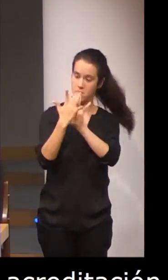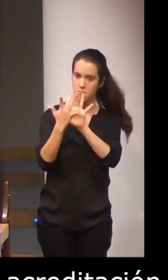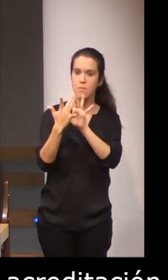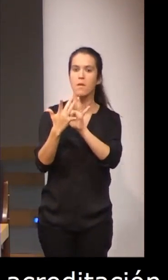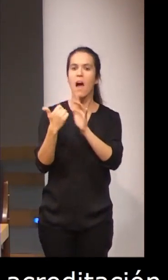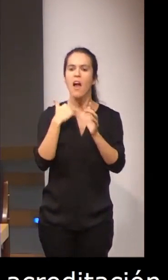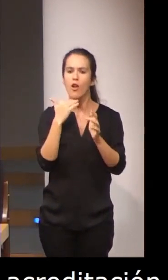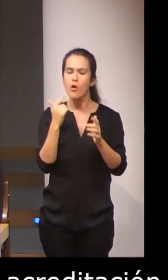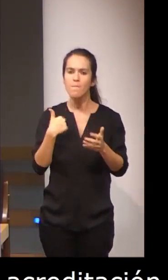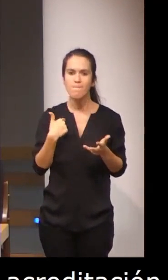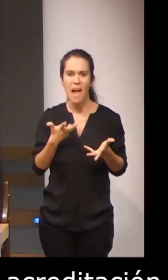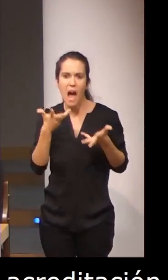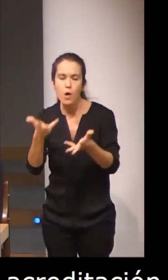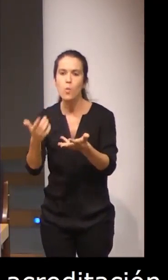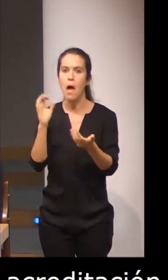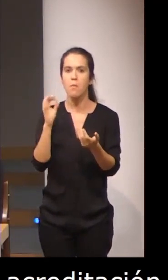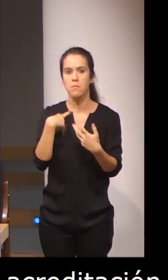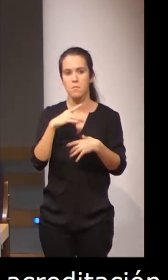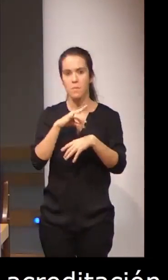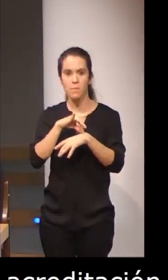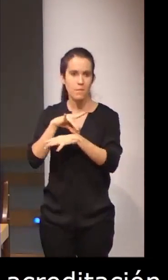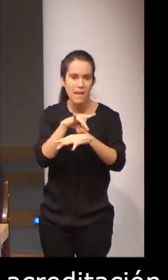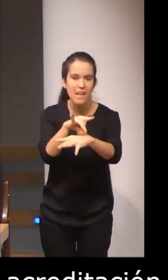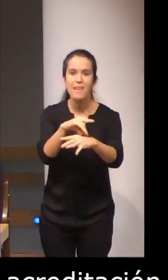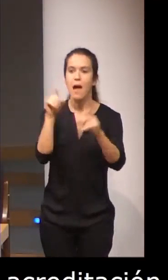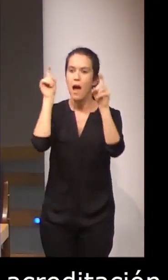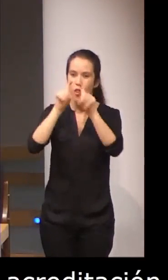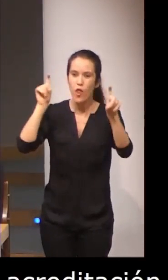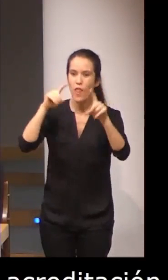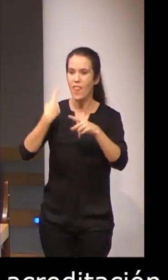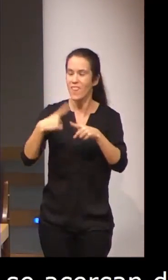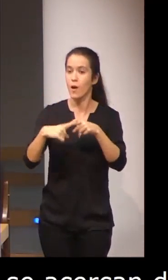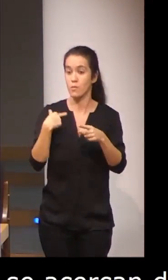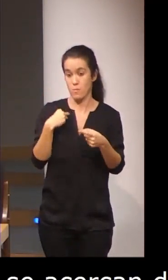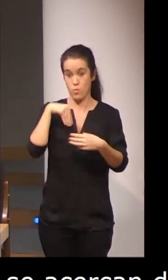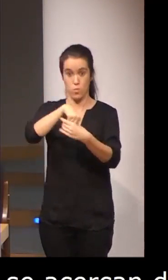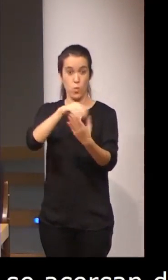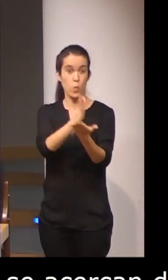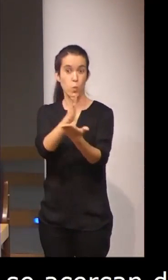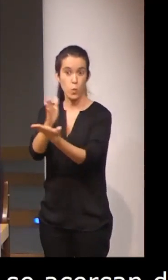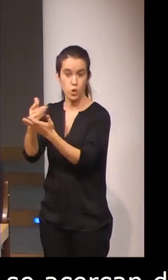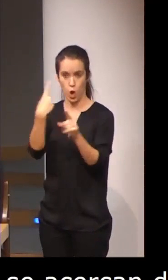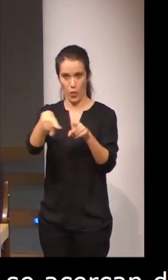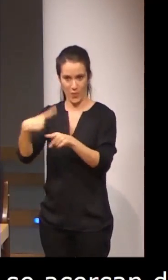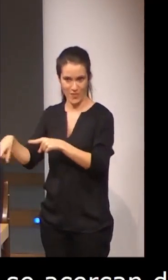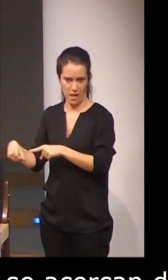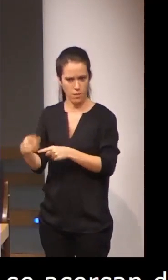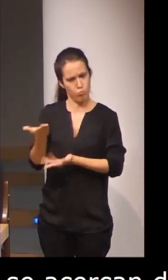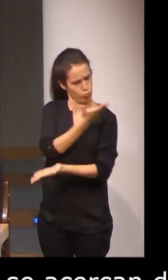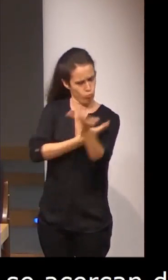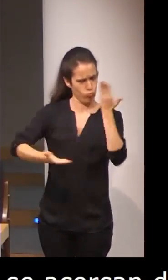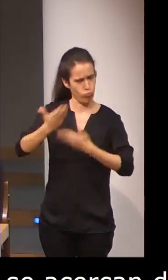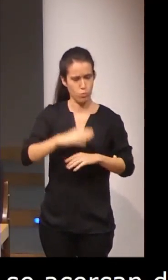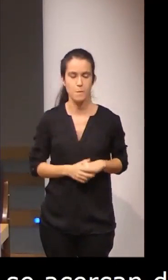dirigir o para impartir docencia en los cursos en que están interesados. Y una prueba de ello